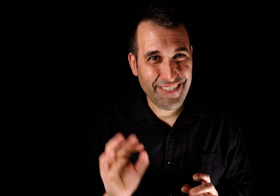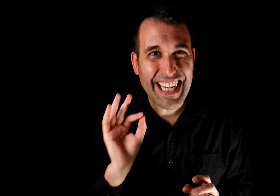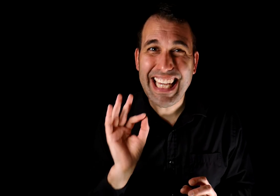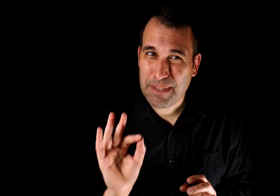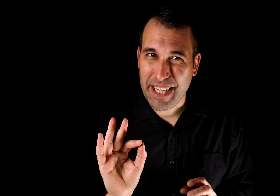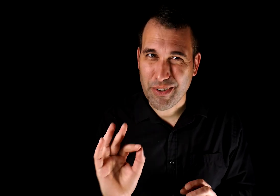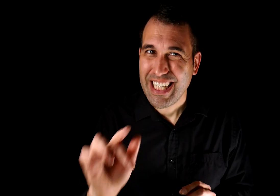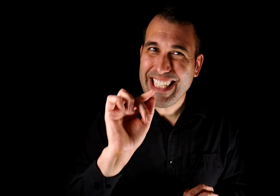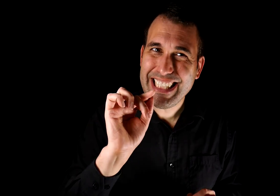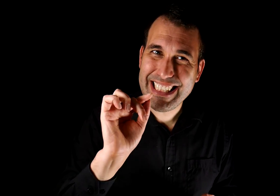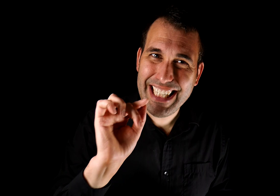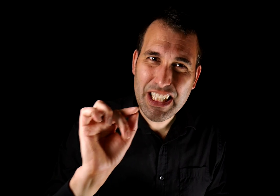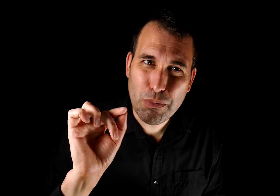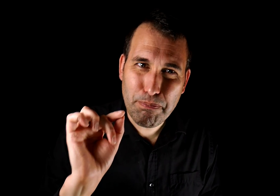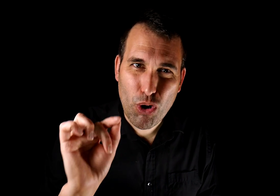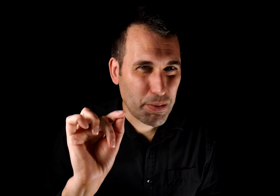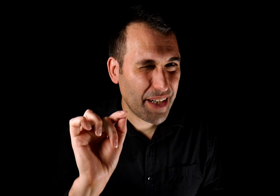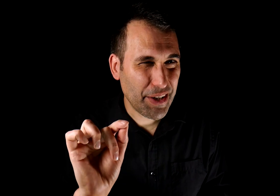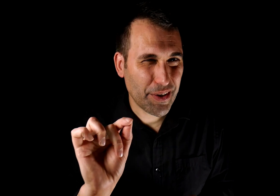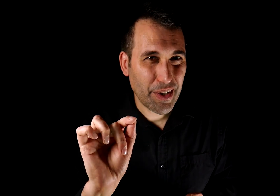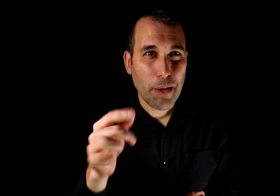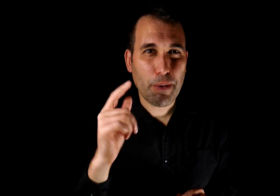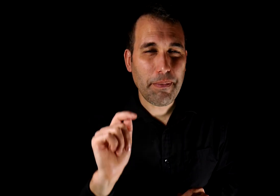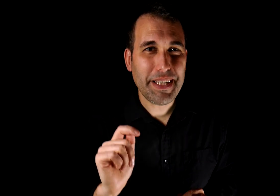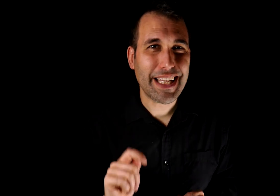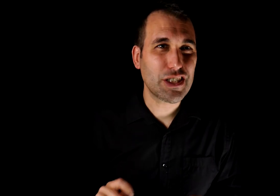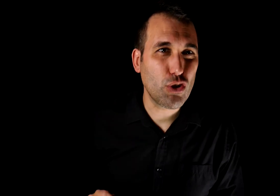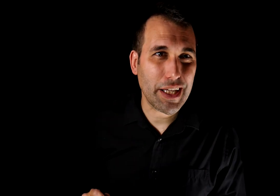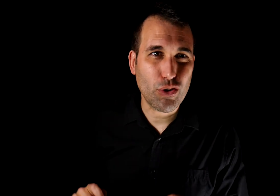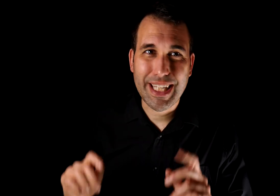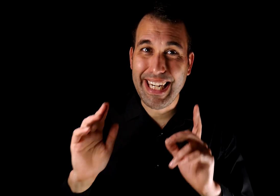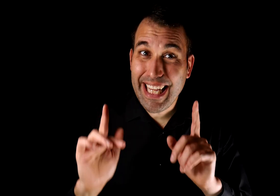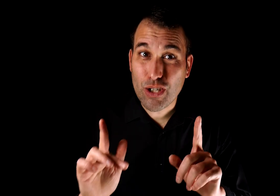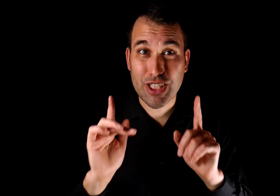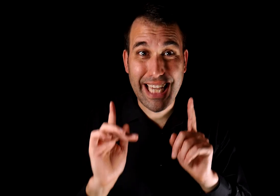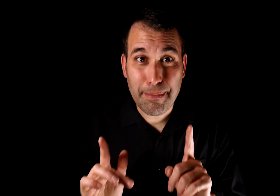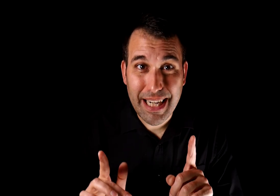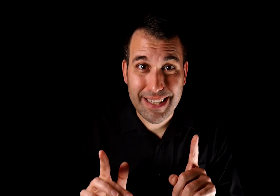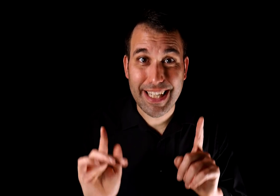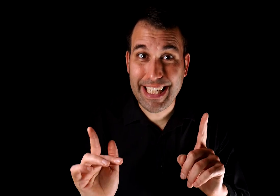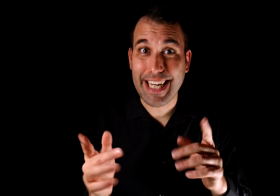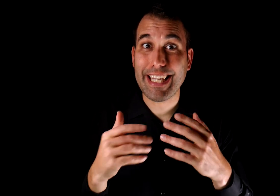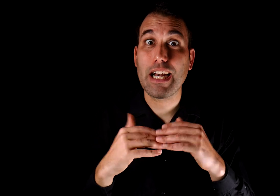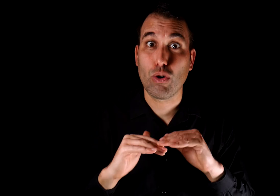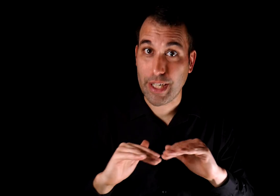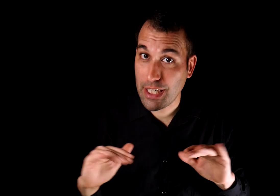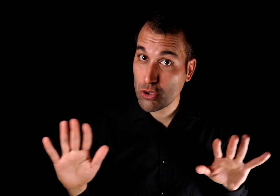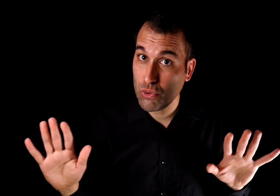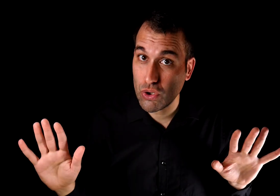nivel experto. Y si eres un poco observador, probablemente hayas notado que lejos de calmarte y querer dejar correr el asunto,